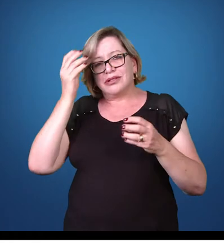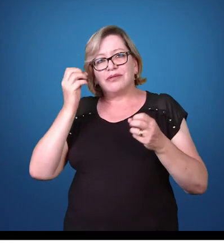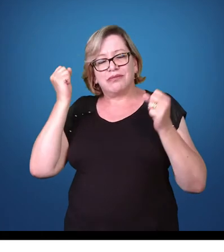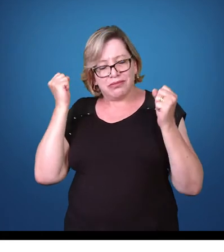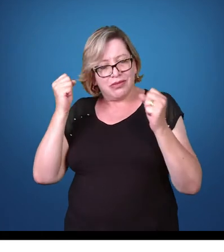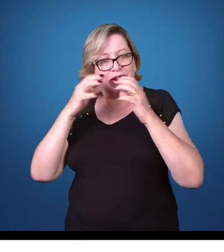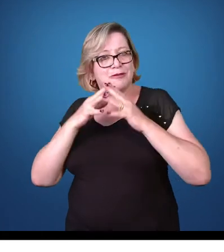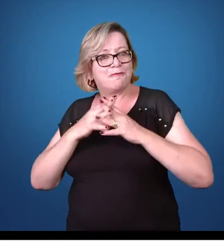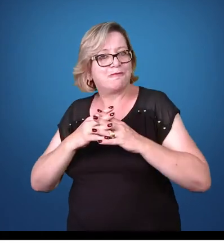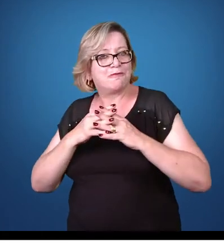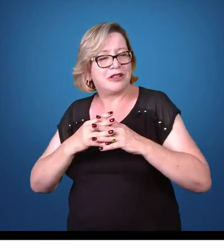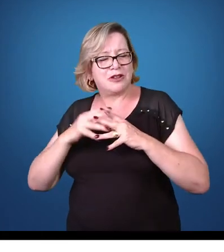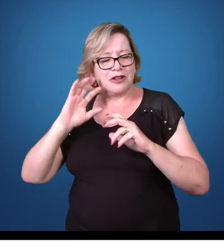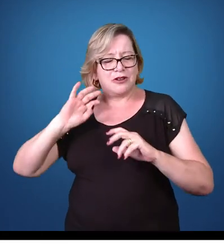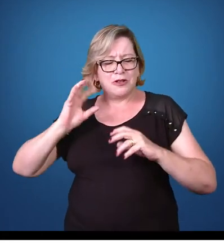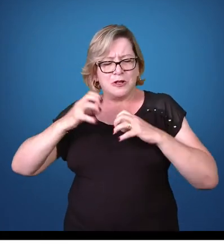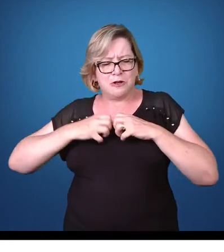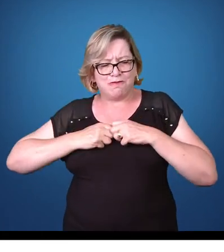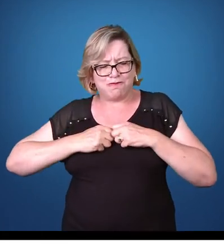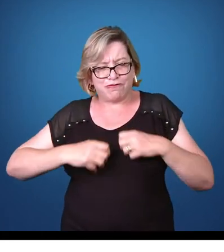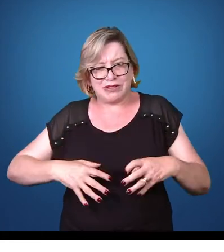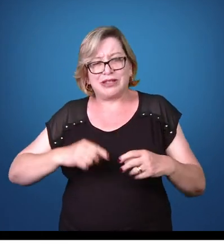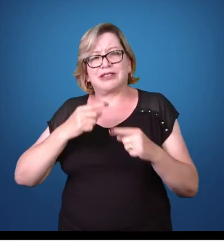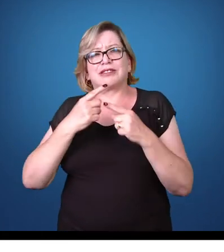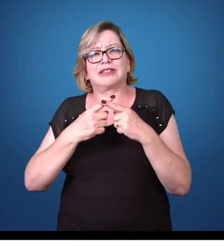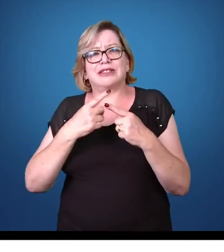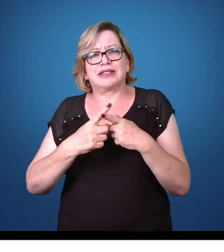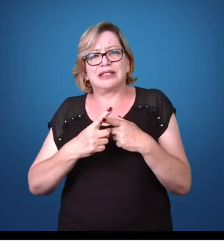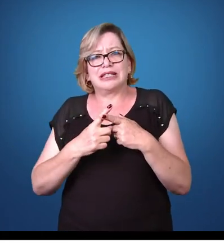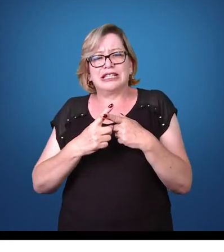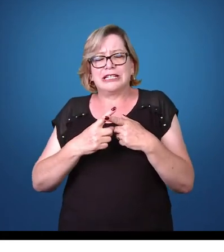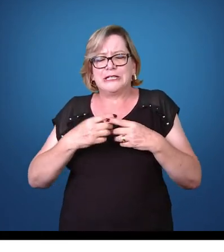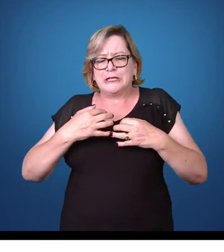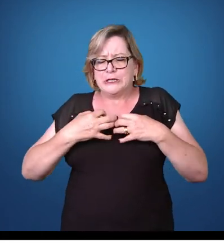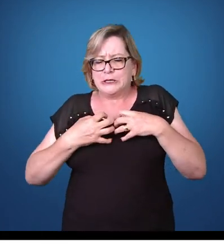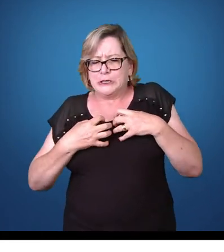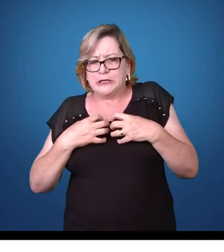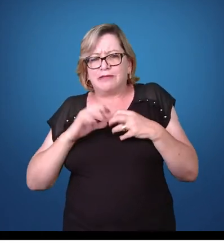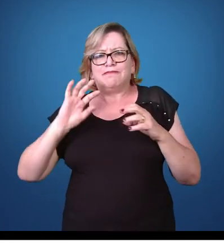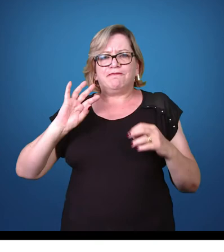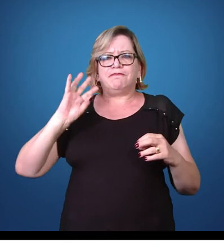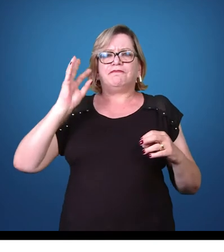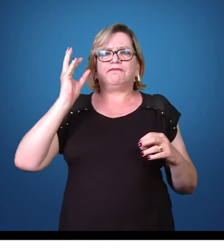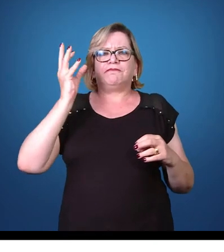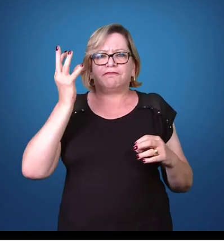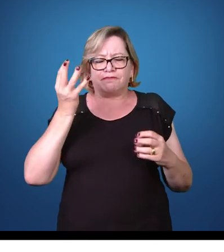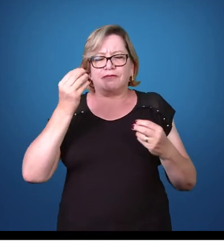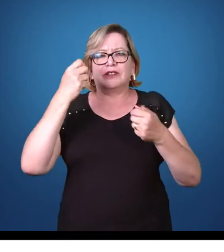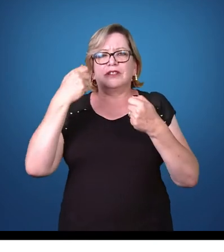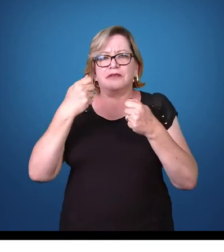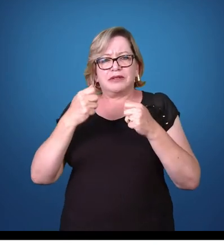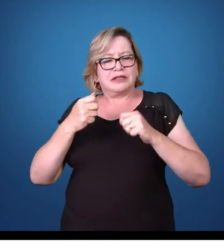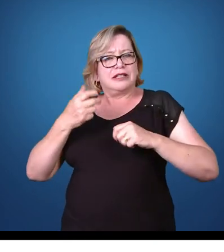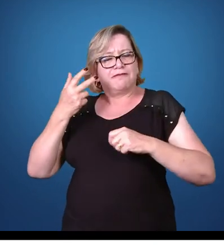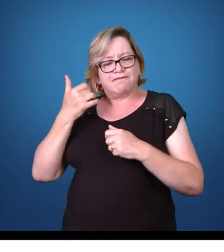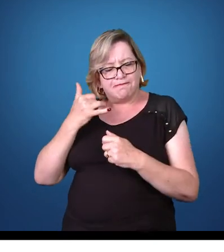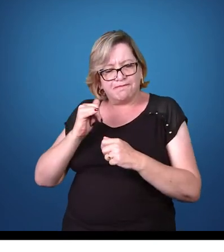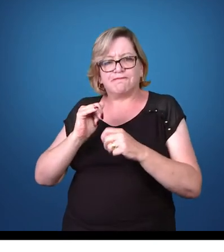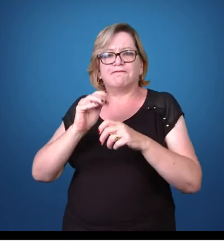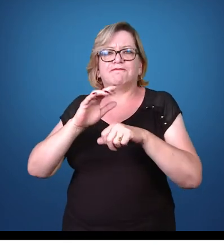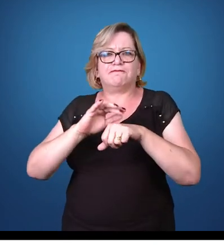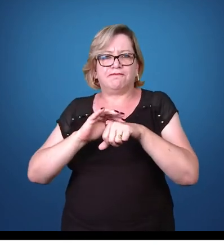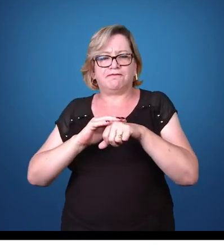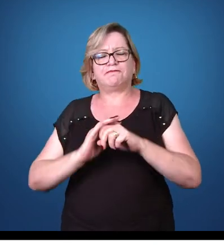complicações sérias, diarreias muito fortes, principalmente porque ela está com o sistema imunológico não tão especializado para combater esse tipo de